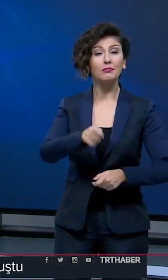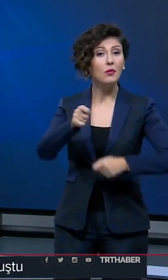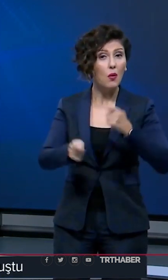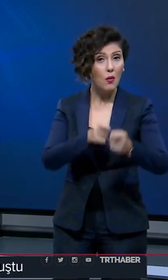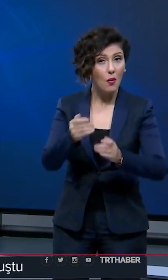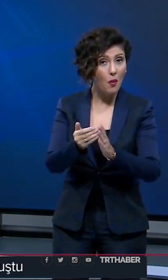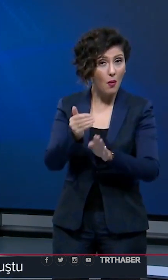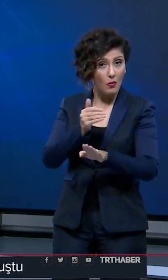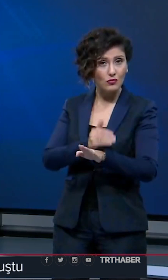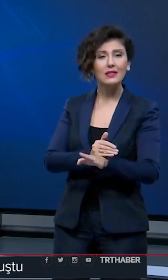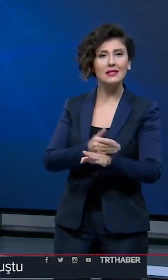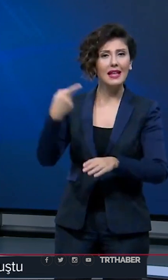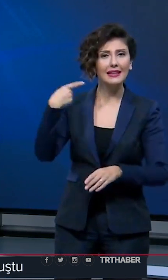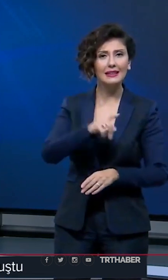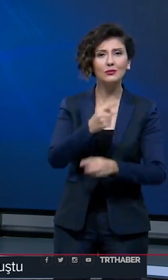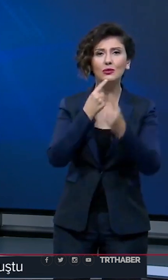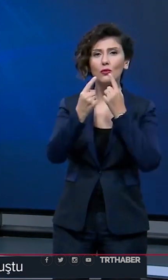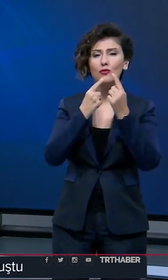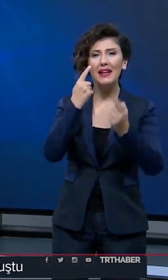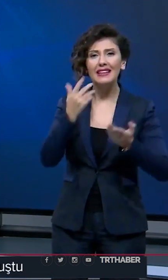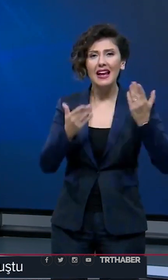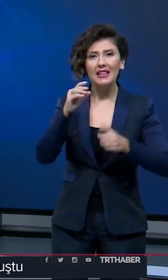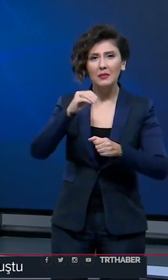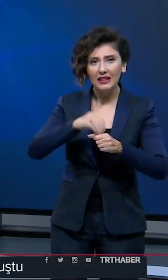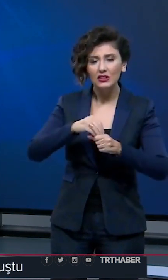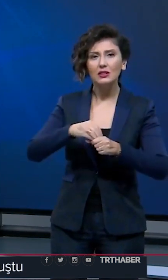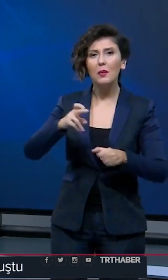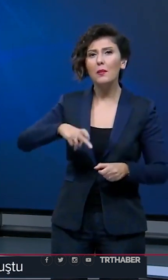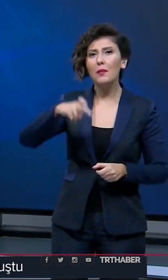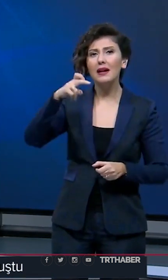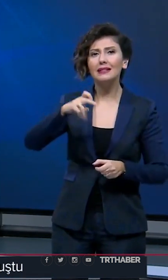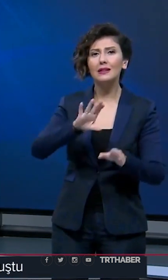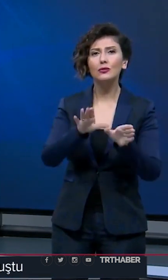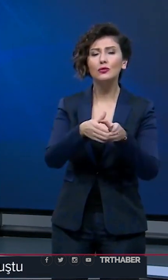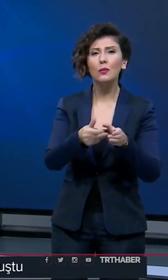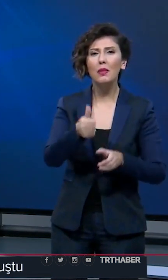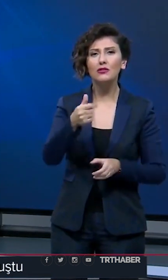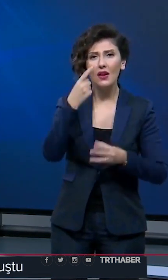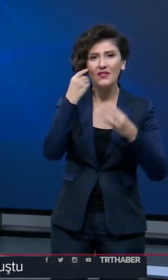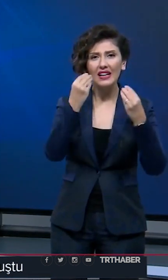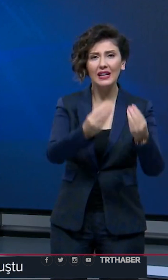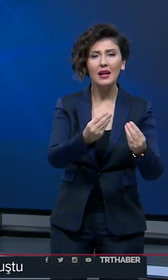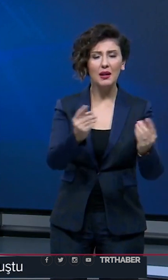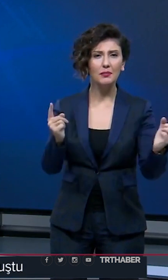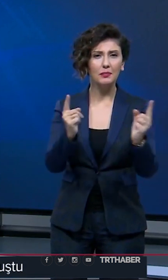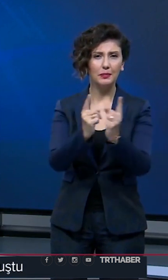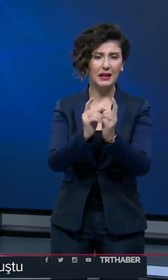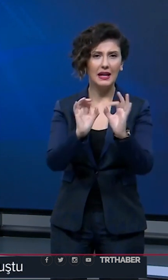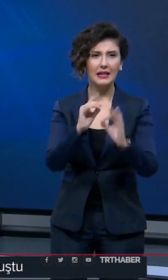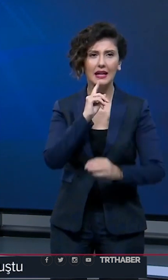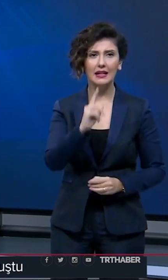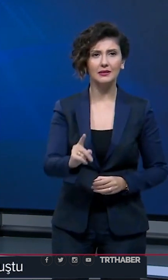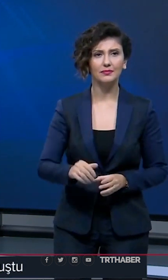Maraton öncesinde Yıldırım görüşmeleri değerlendirmek için partilerin grup başkan vekilleriyle